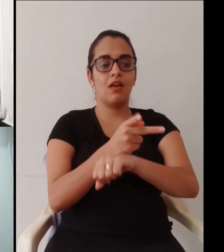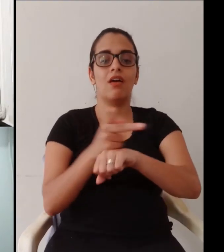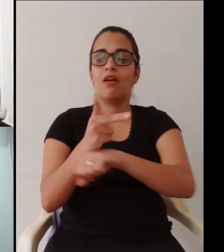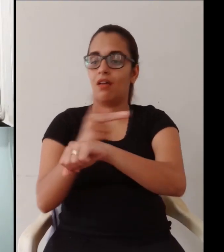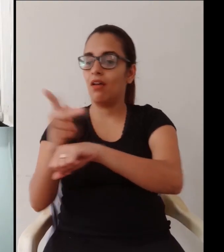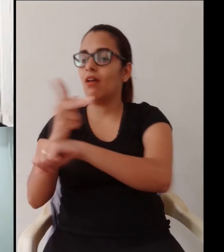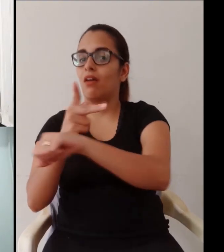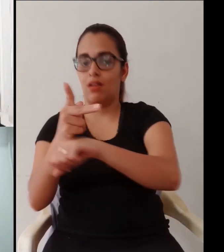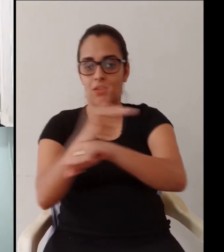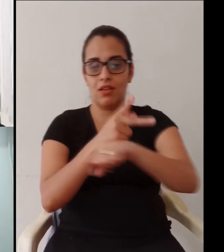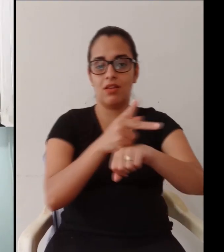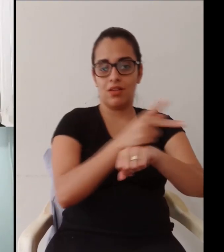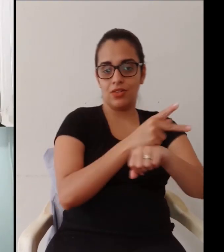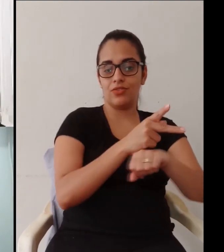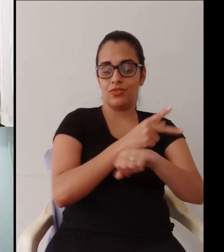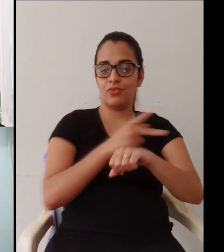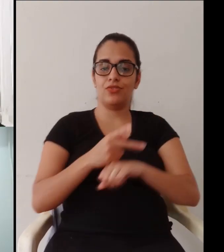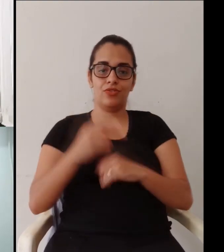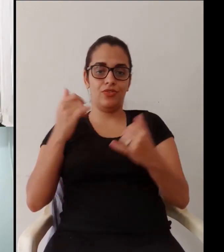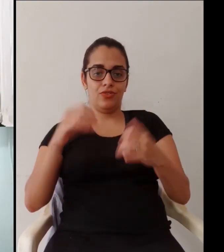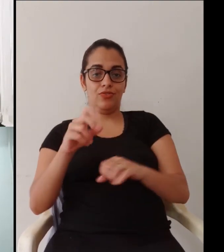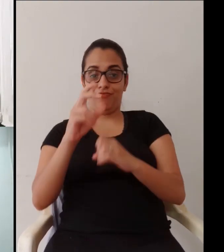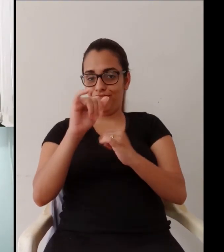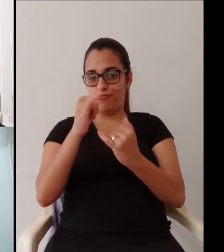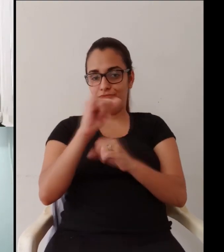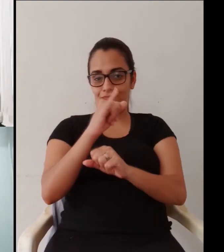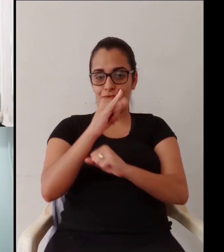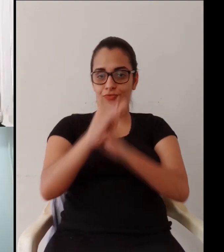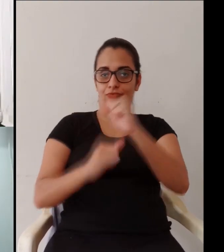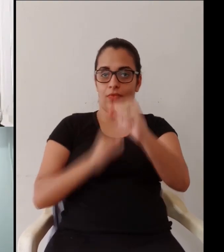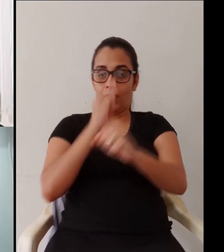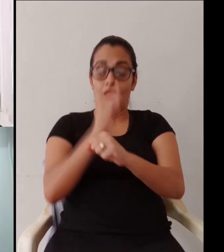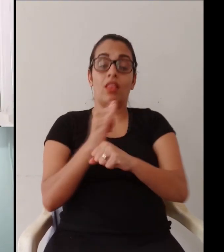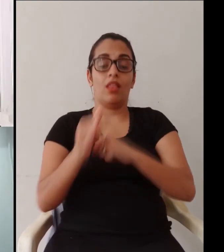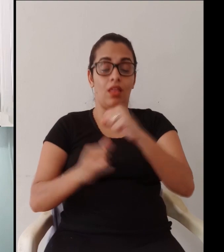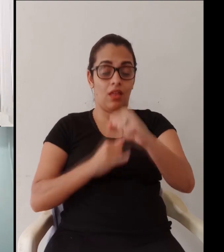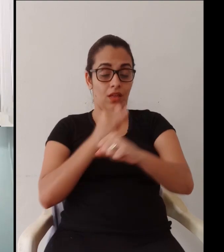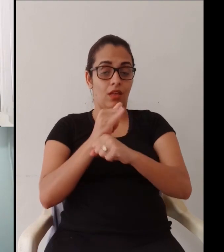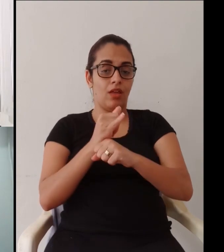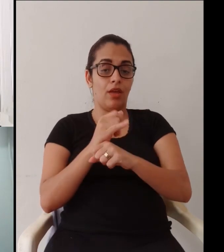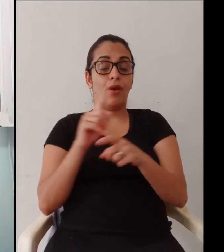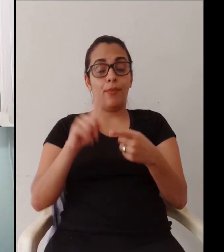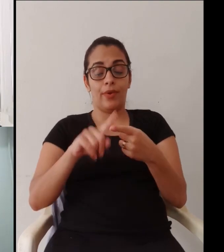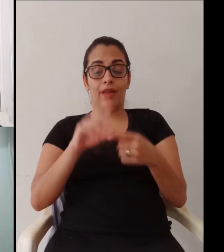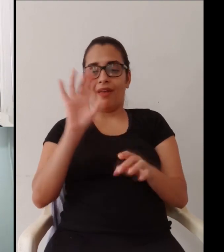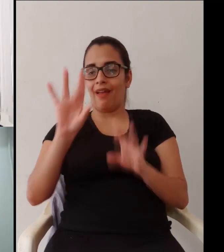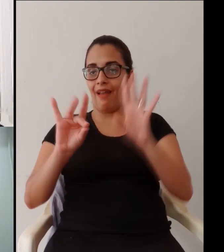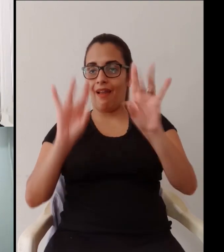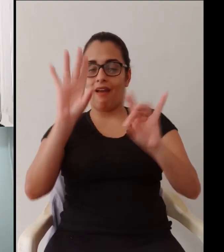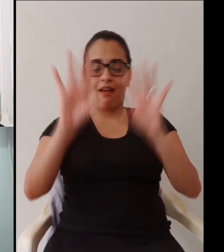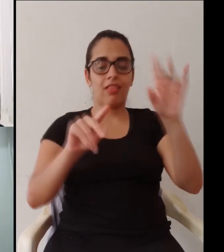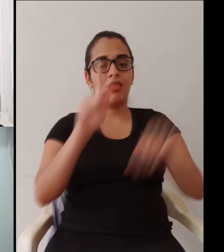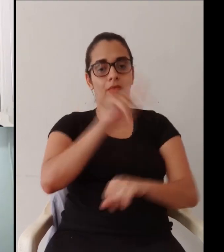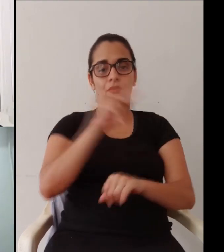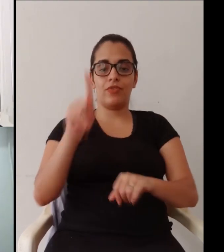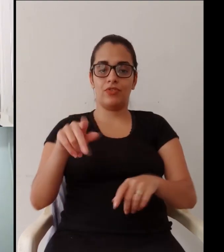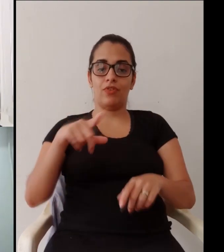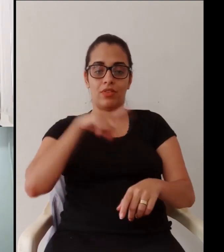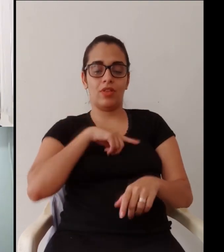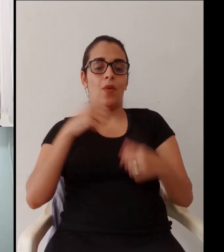interessante porque os professores tem que buscar várias alternativas de mídia porque cada um tem